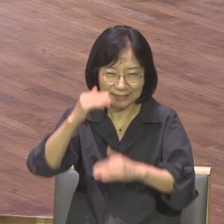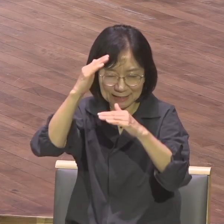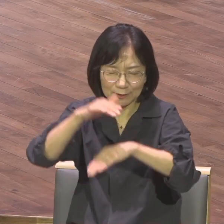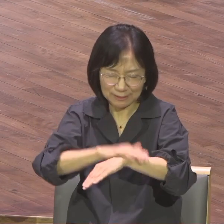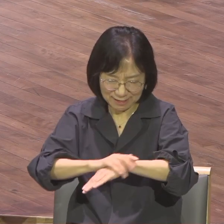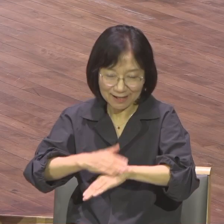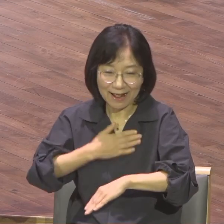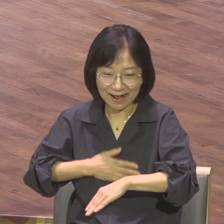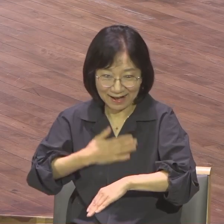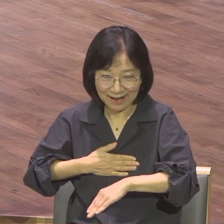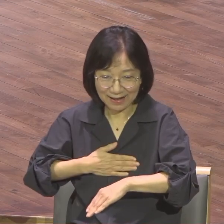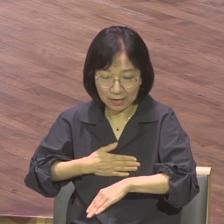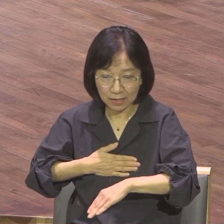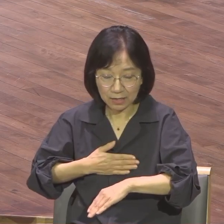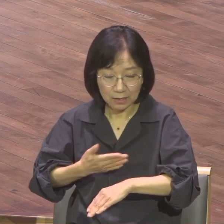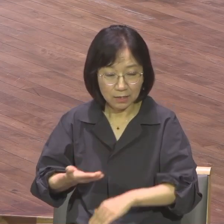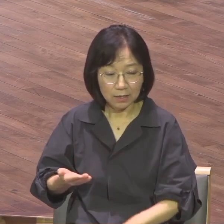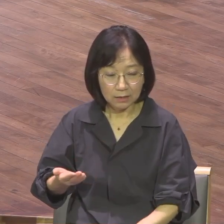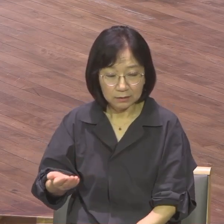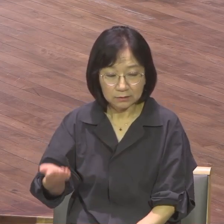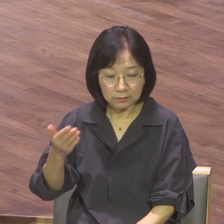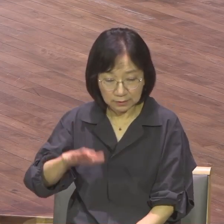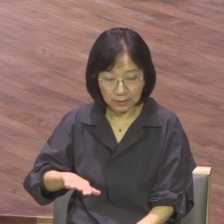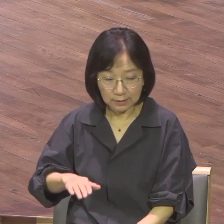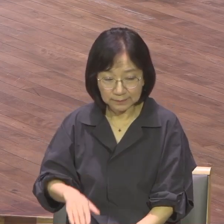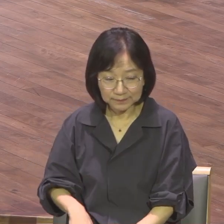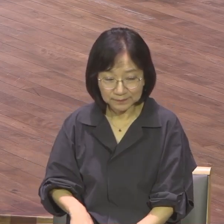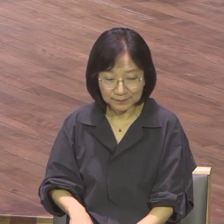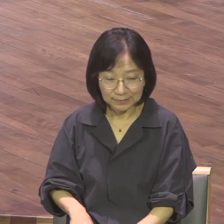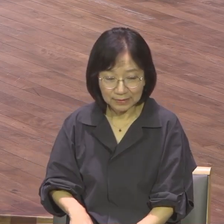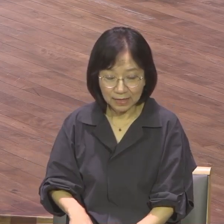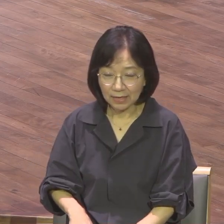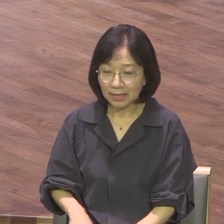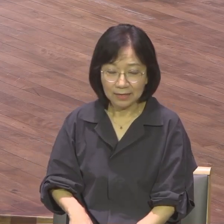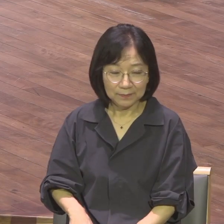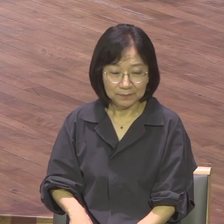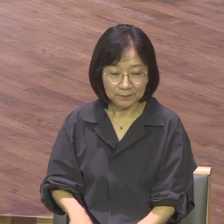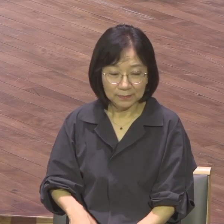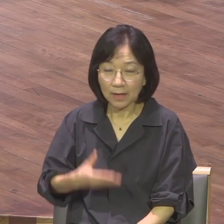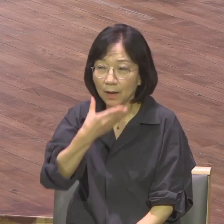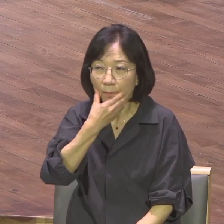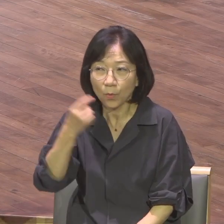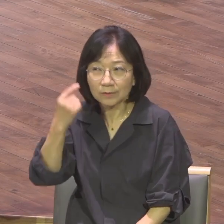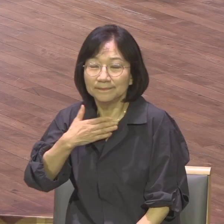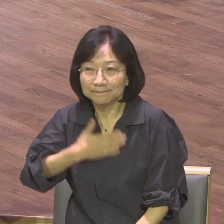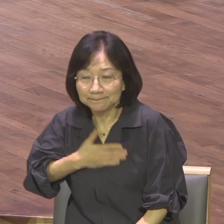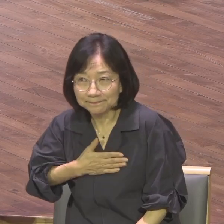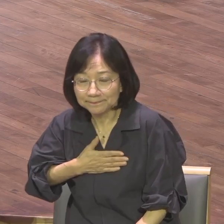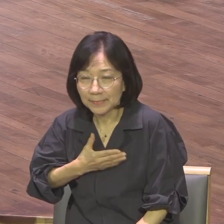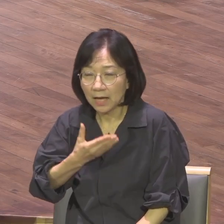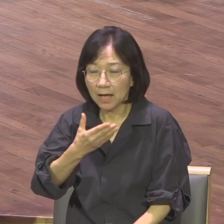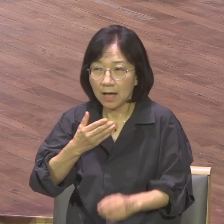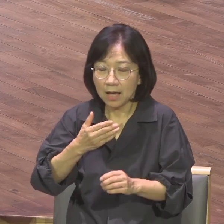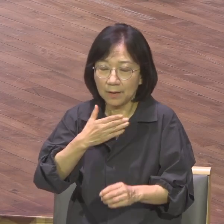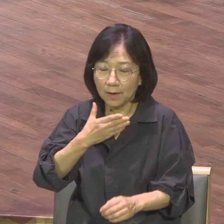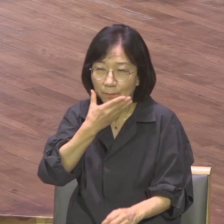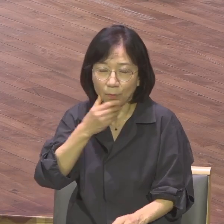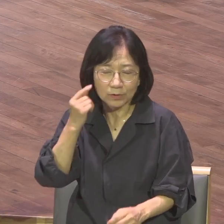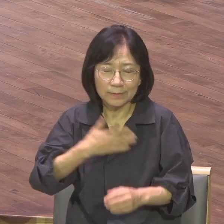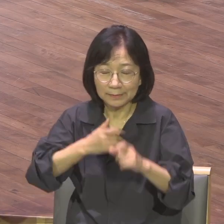그러나 깨닫게 된 복음이 알게 된 복음이 내 안에 각인되고 뿌리내리고 체질되어져서 내